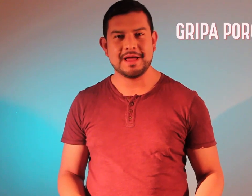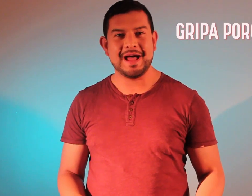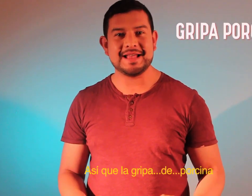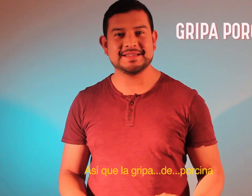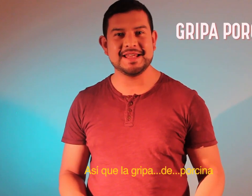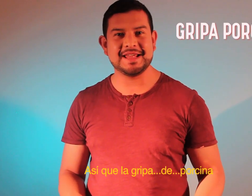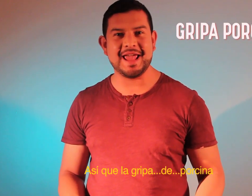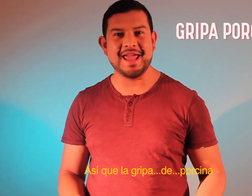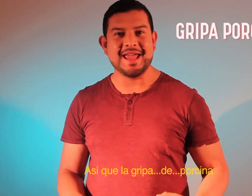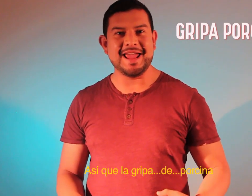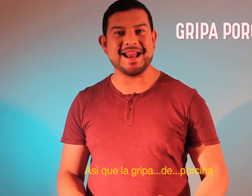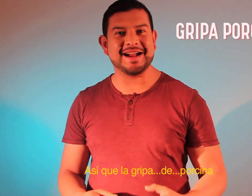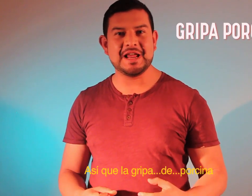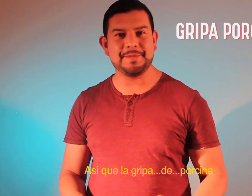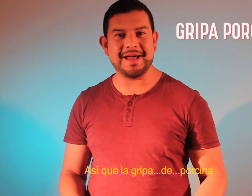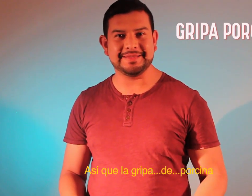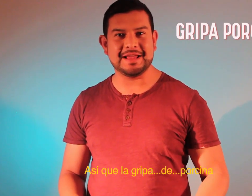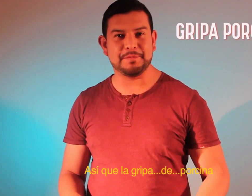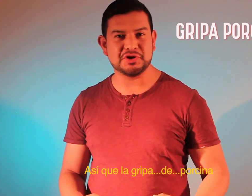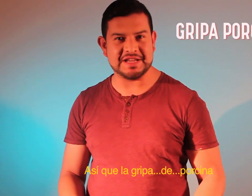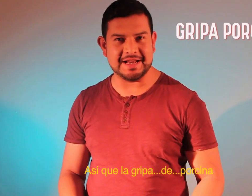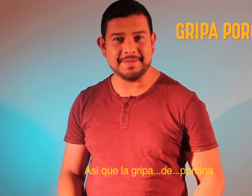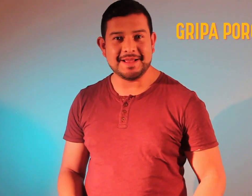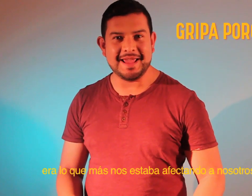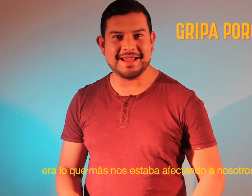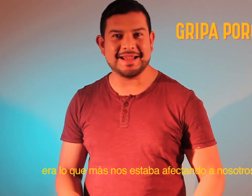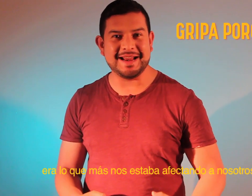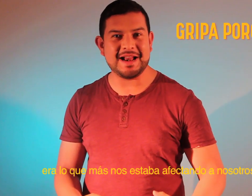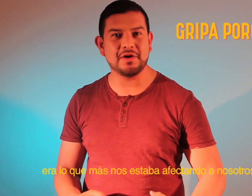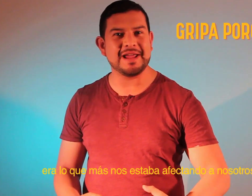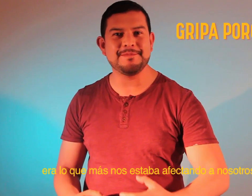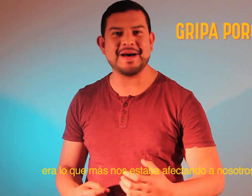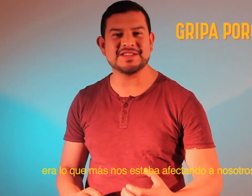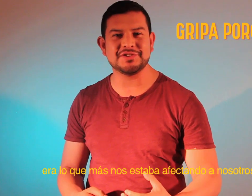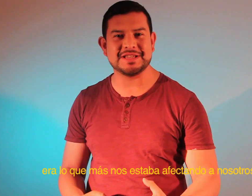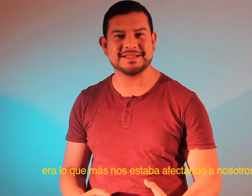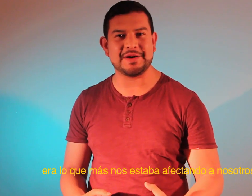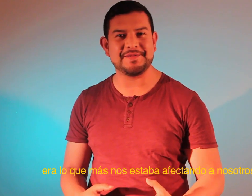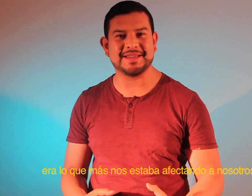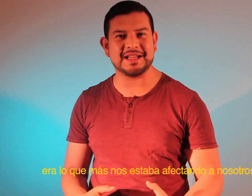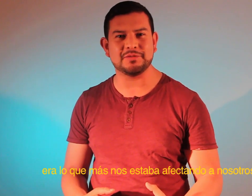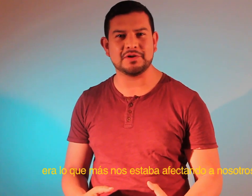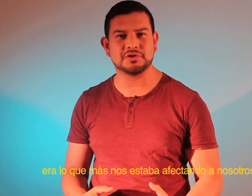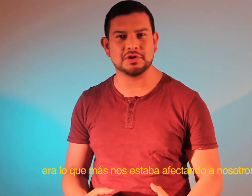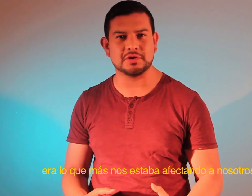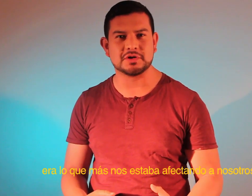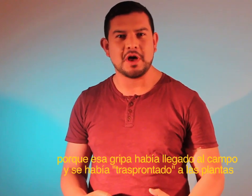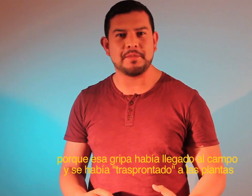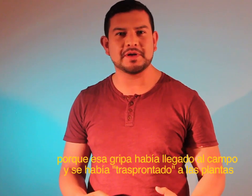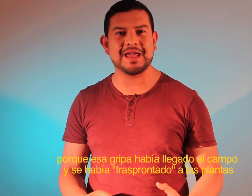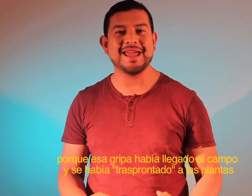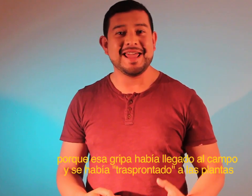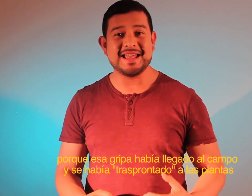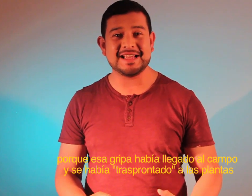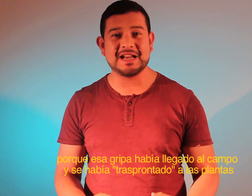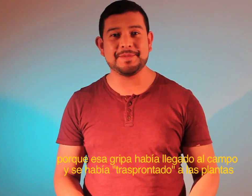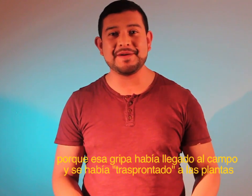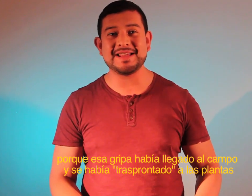Así que la gripa de porcina era lo que más nos estaba afectando a nosotros. Porque esa gripa había